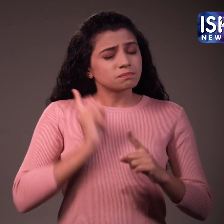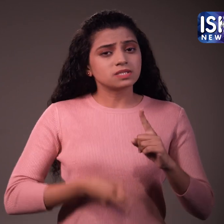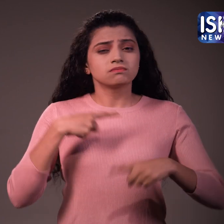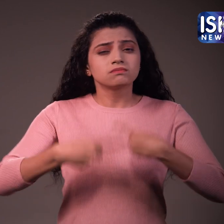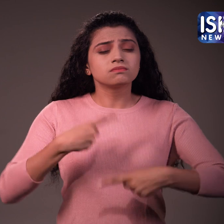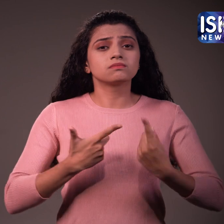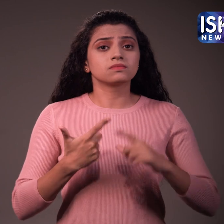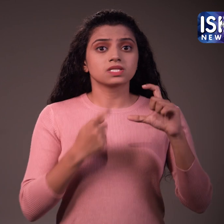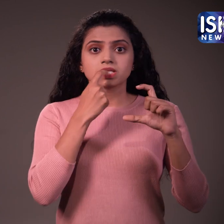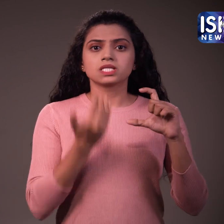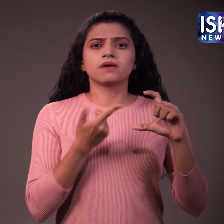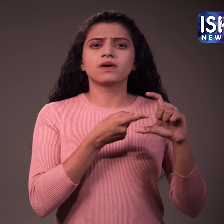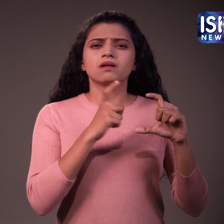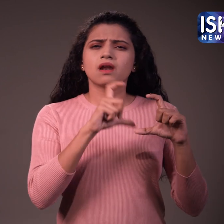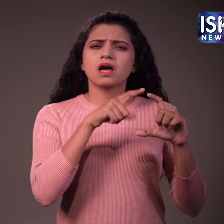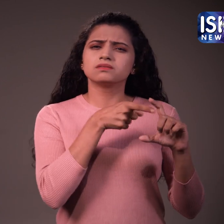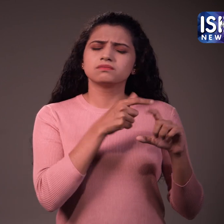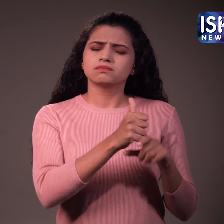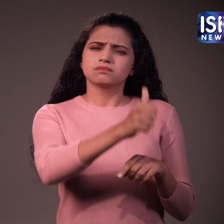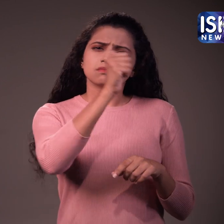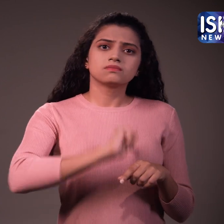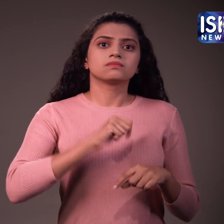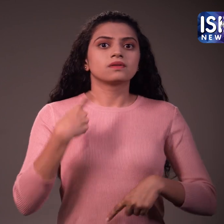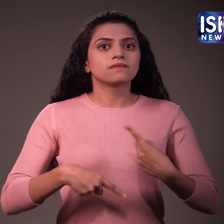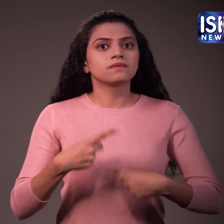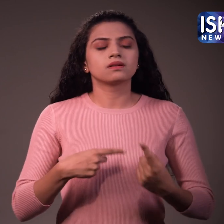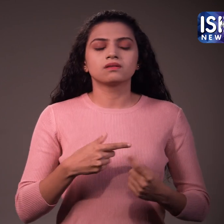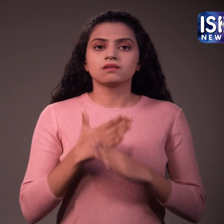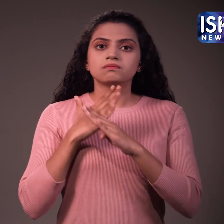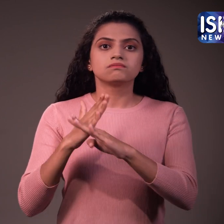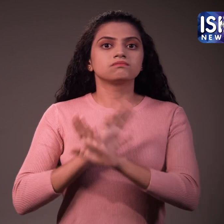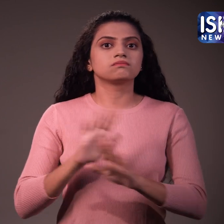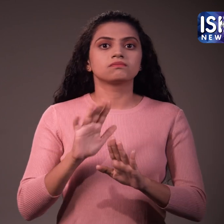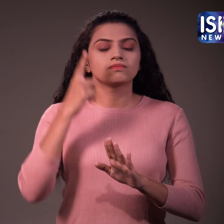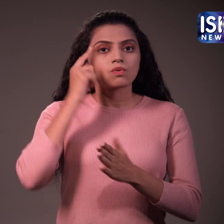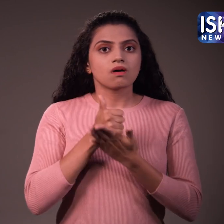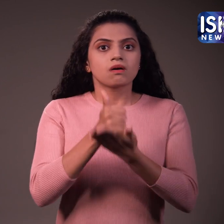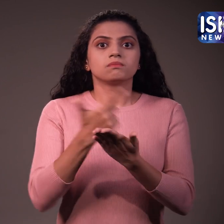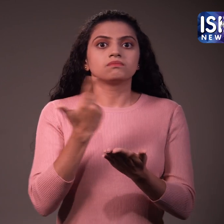चांदी के गिलास में पानी पीने से गर्वती महिला को संक्रमन से पचाव होता है